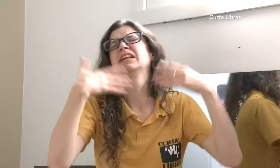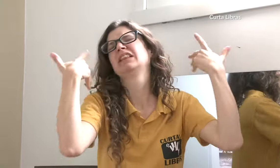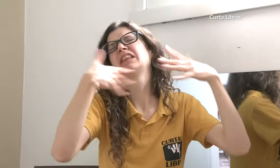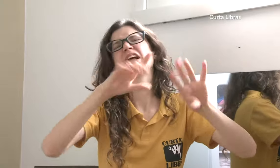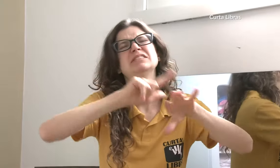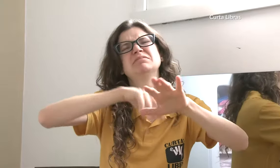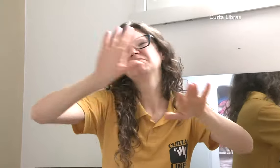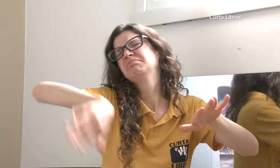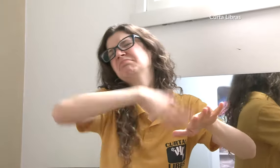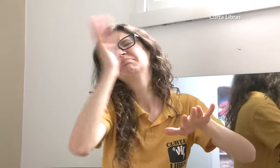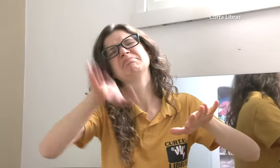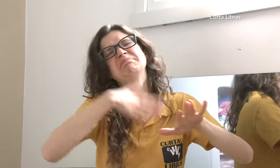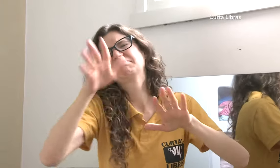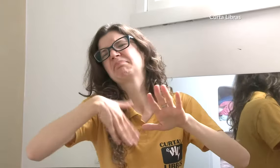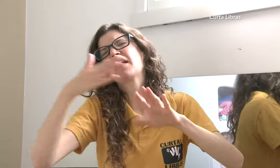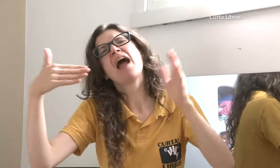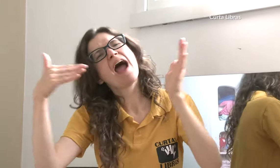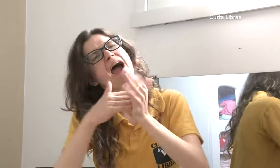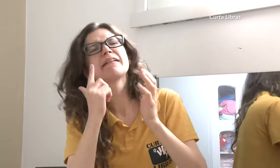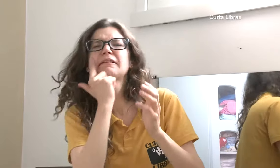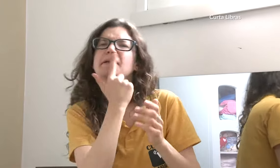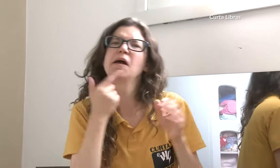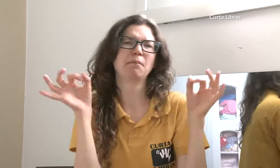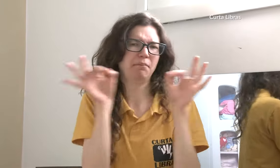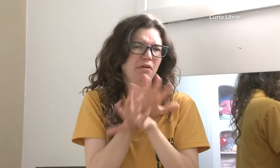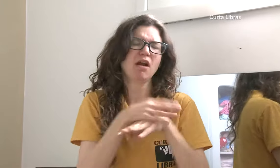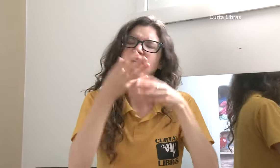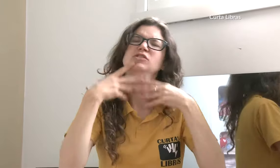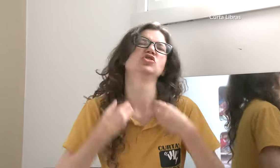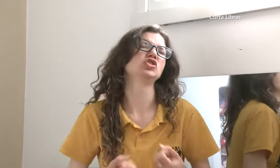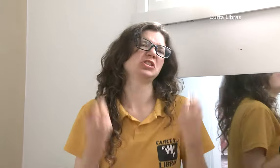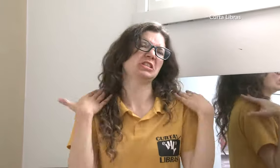deixar no bebê até que nasçam todos os dentes, até que a arcada esteja completa.